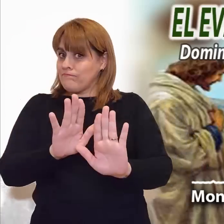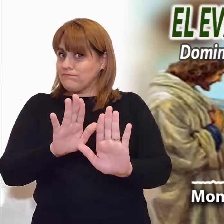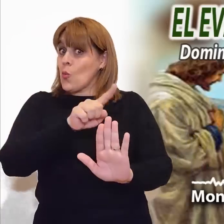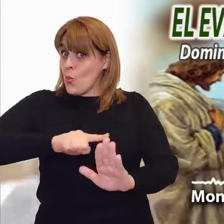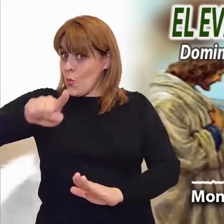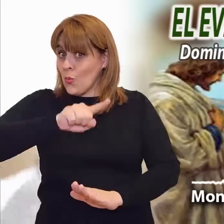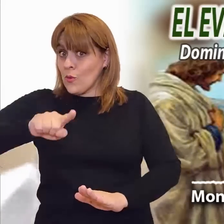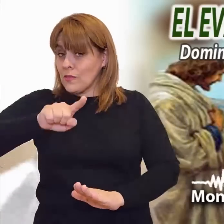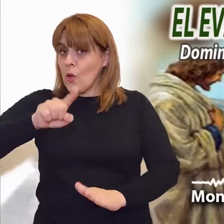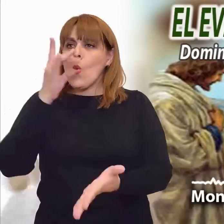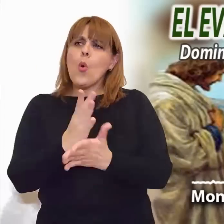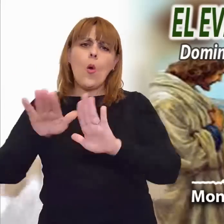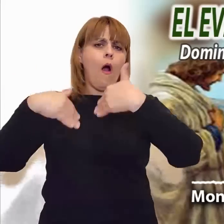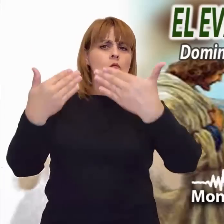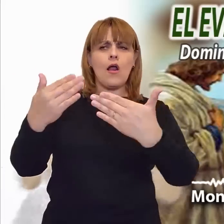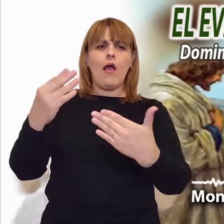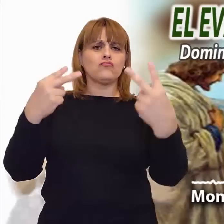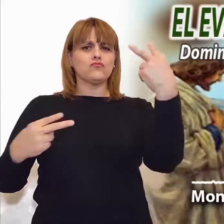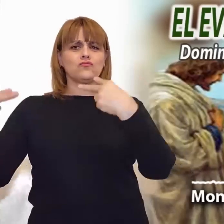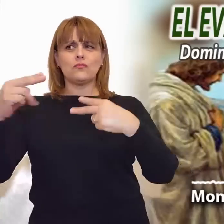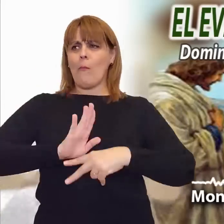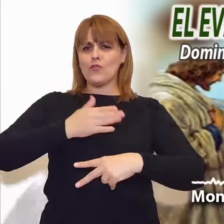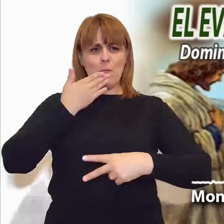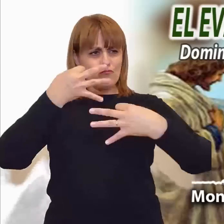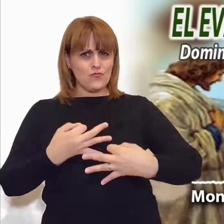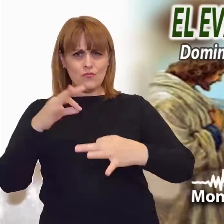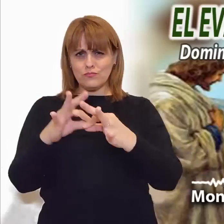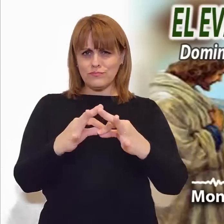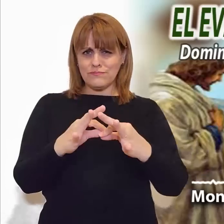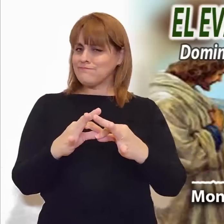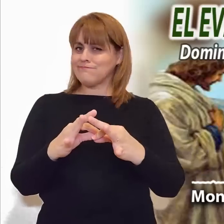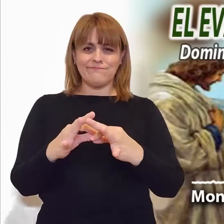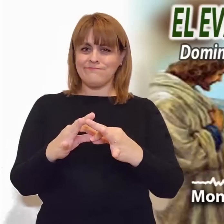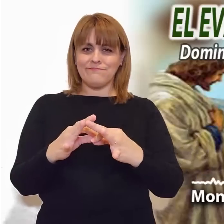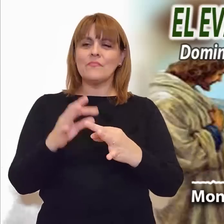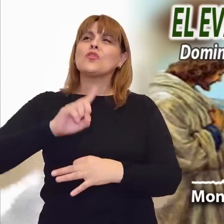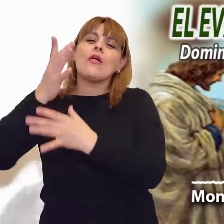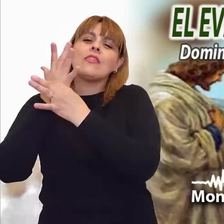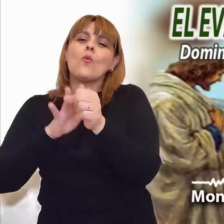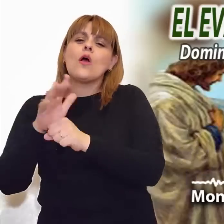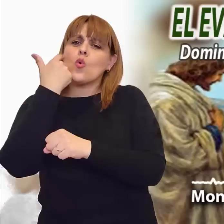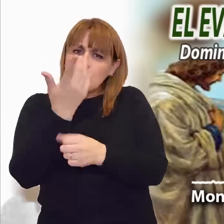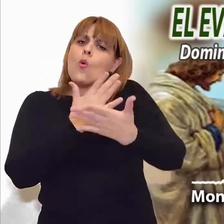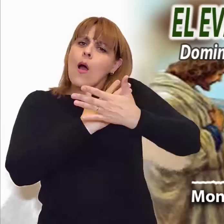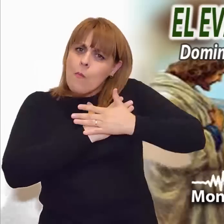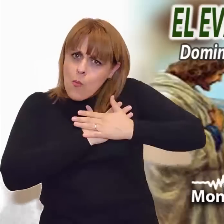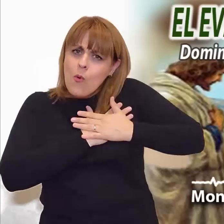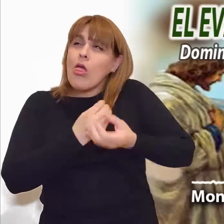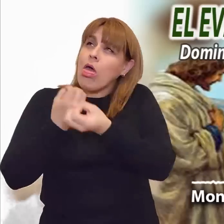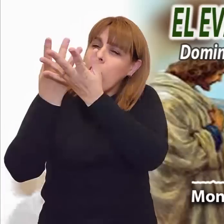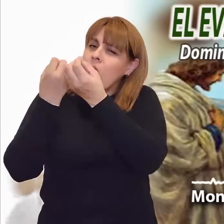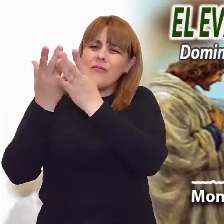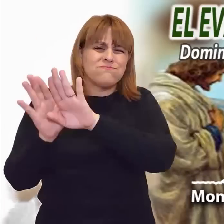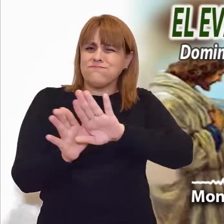trae lluvia, pasajera como el rocío de la mañana. Las mismas palabras retoma Jesús para expresar lo